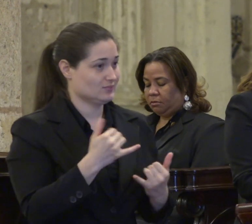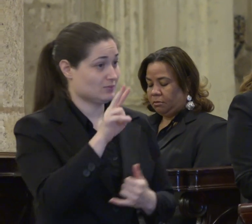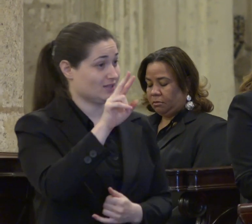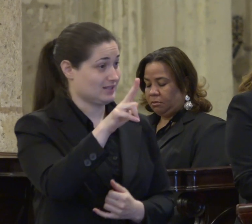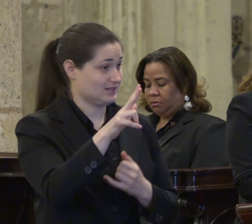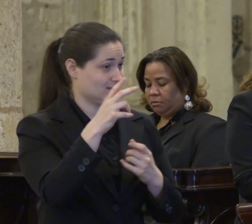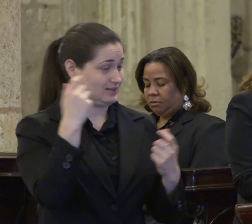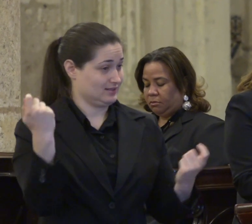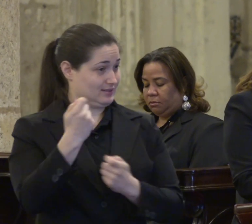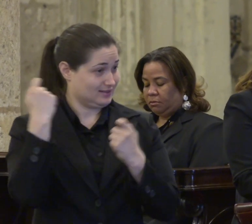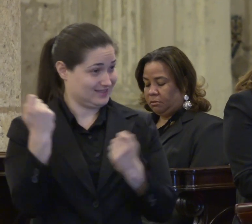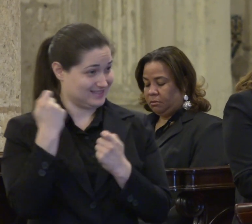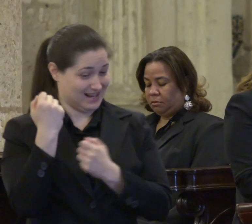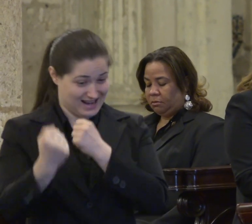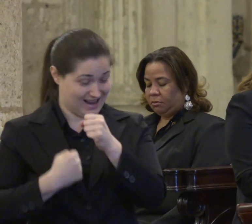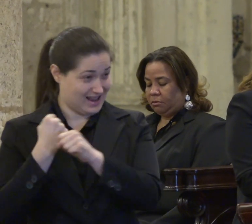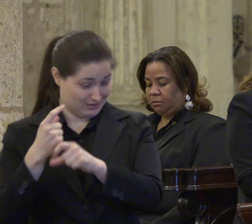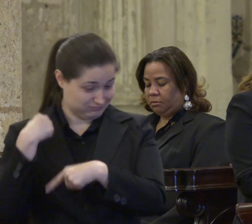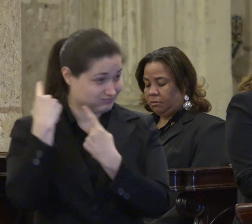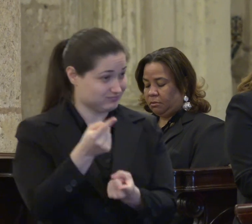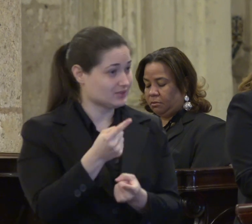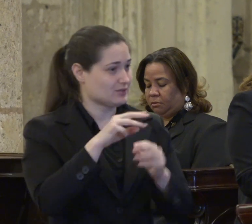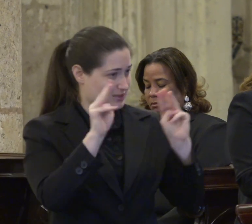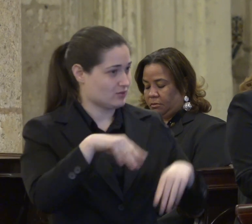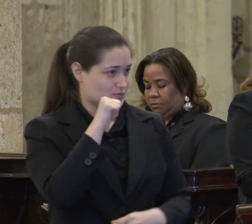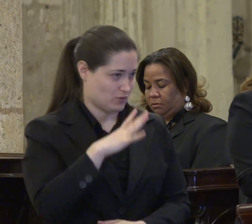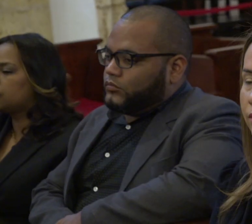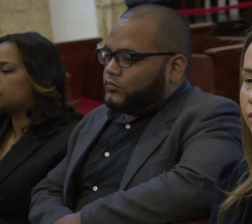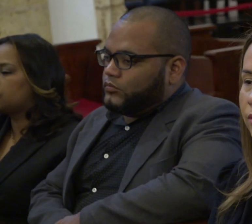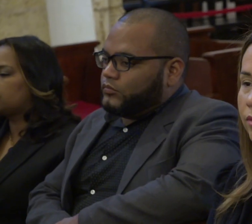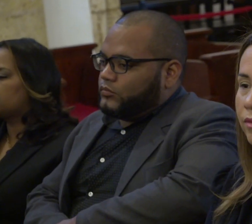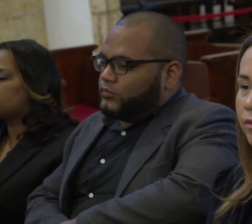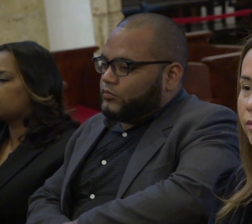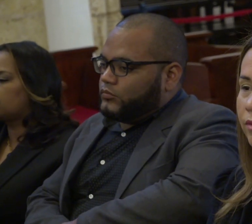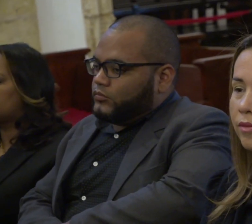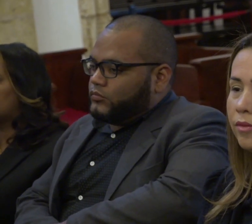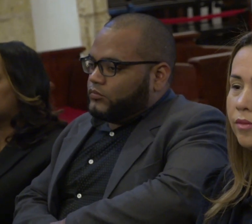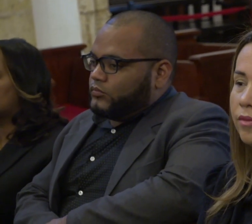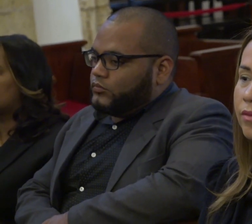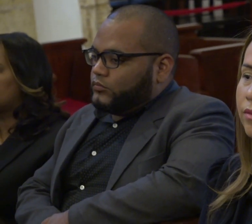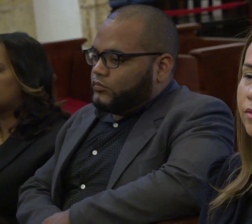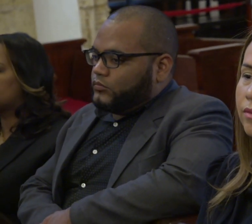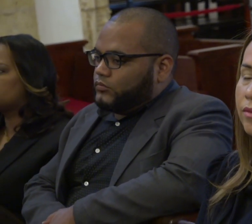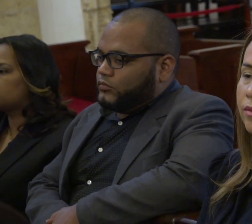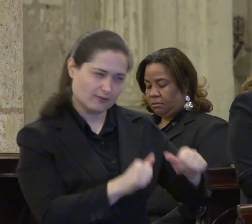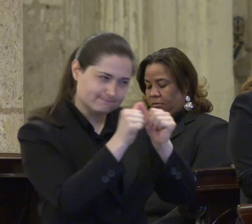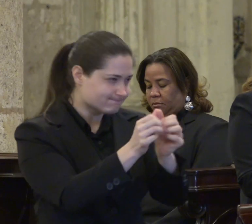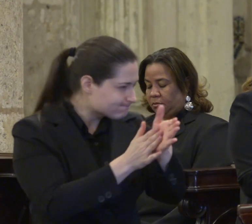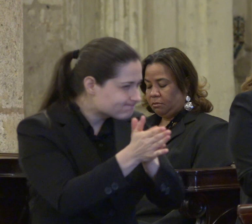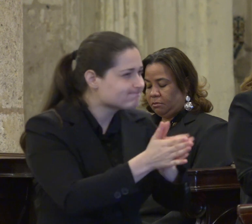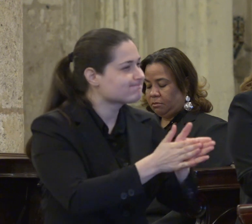del Ministerio de la Mujer. Reitero ante ustedes que no descansaremos en nuestro afán para que se